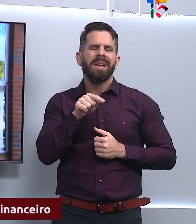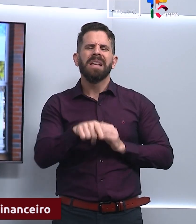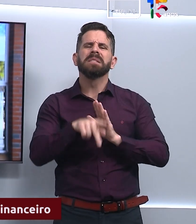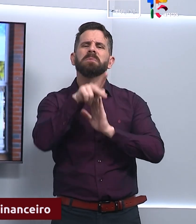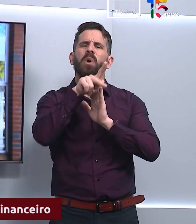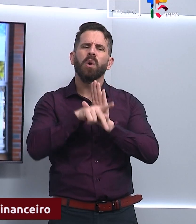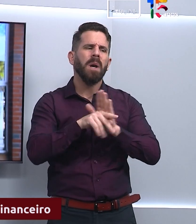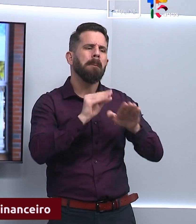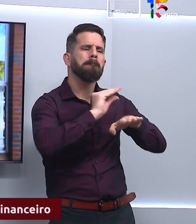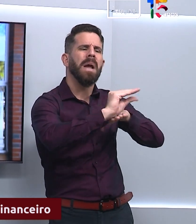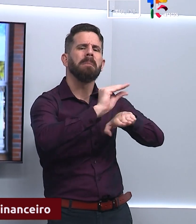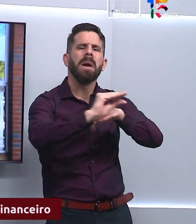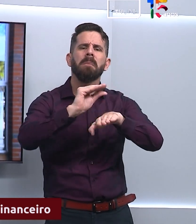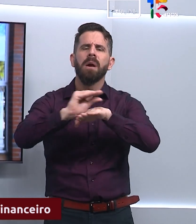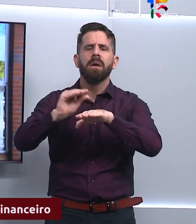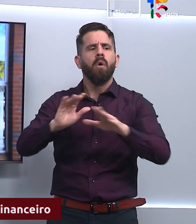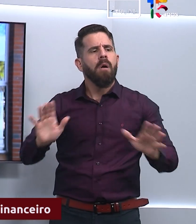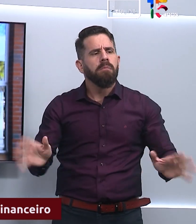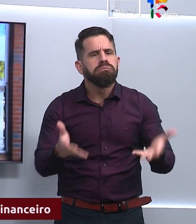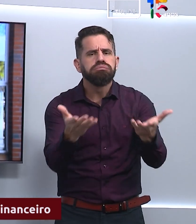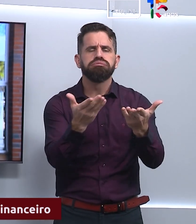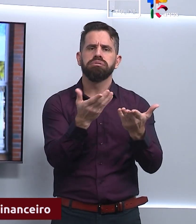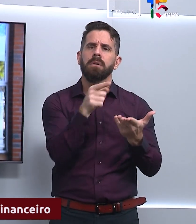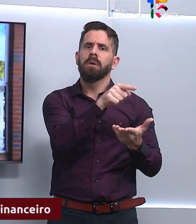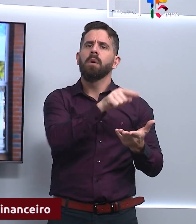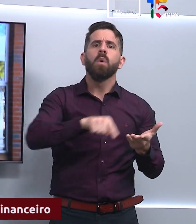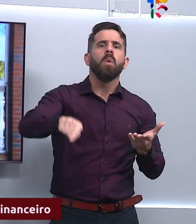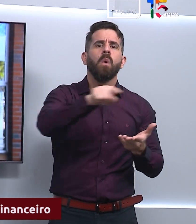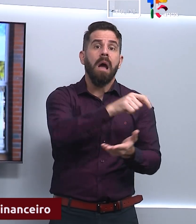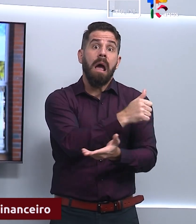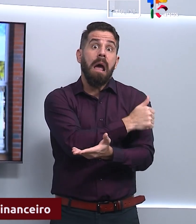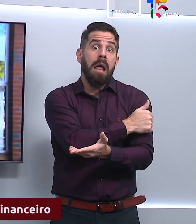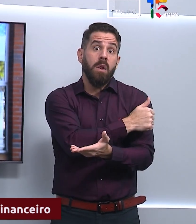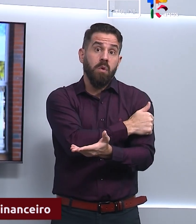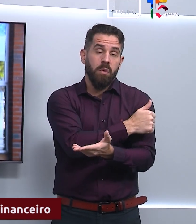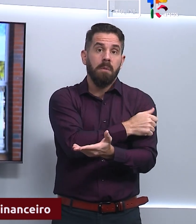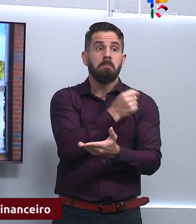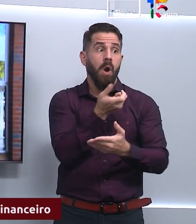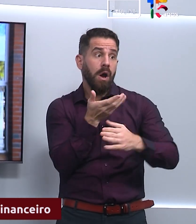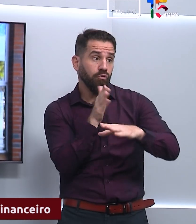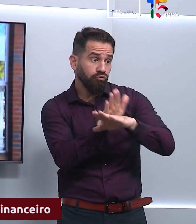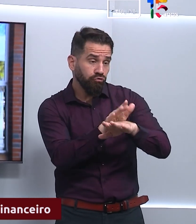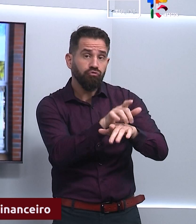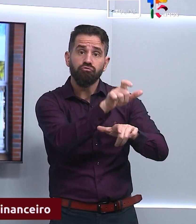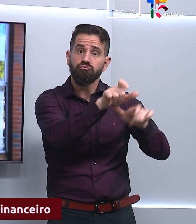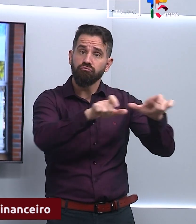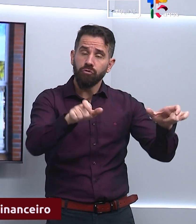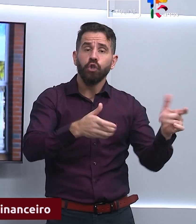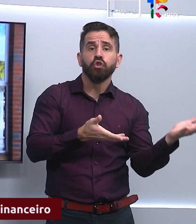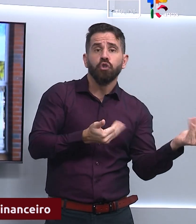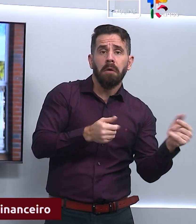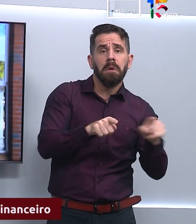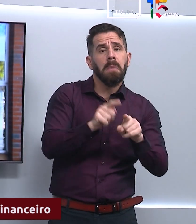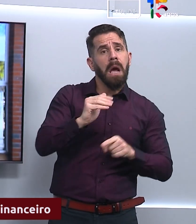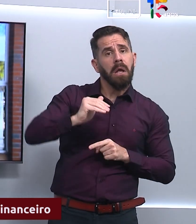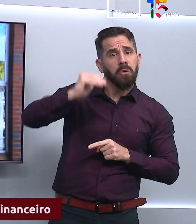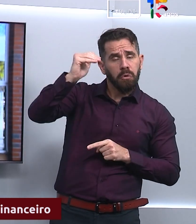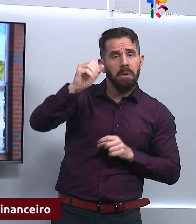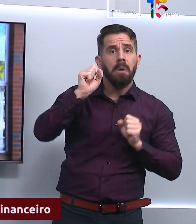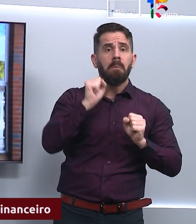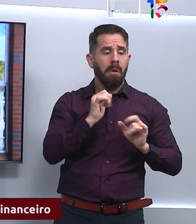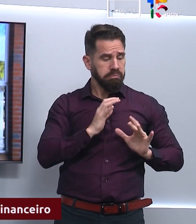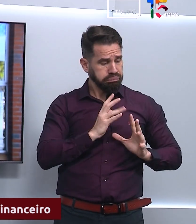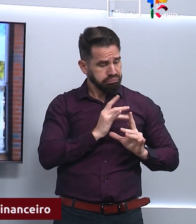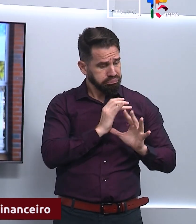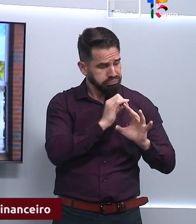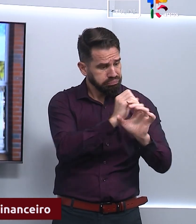financeiro e educacional voltado para estudantes, que podem auxiliar jovens e também adultos com valores que podem chegar a R